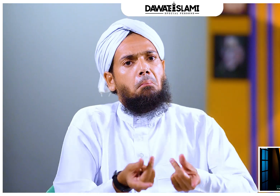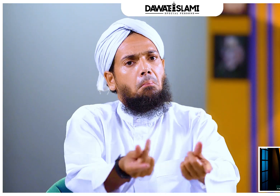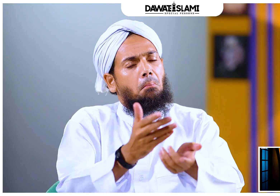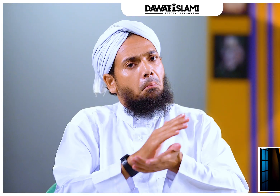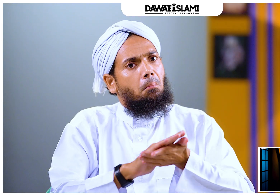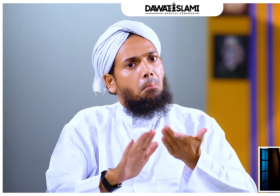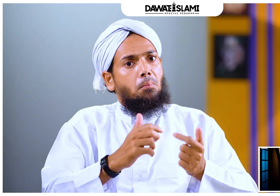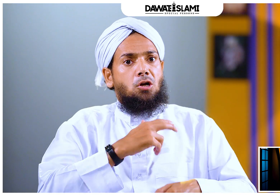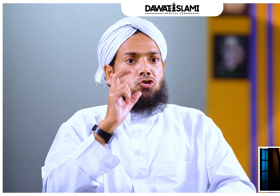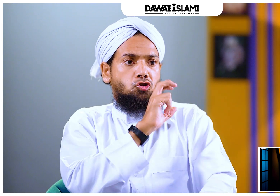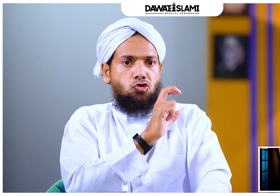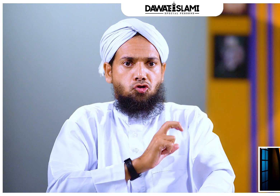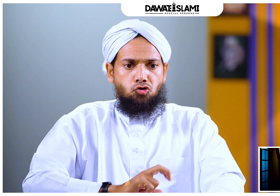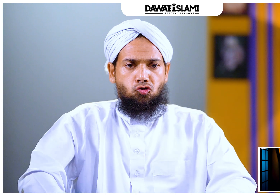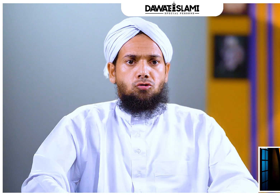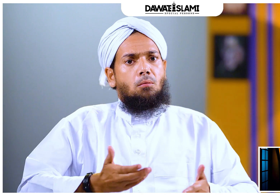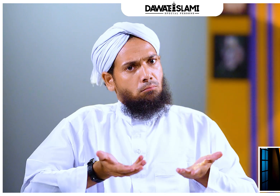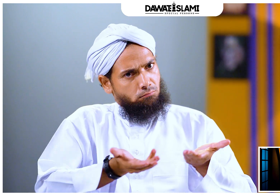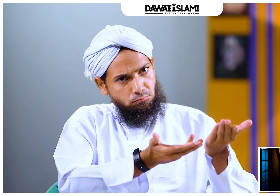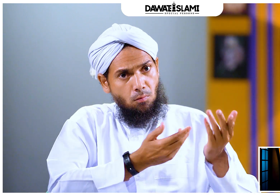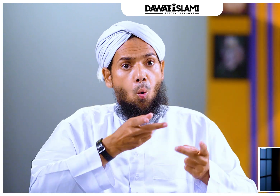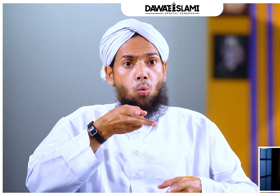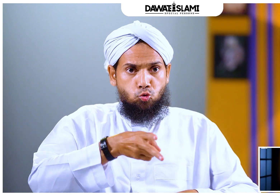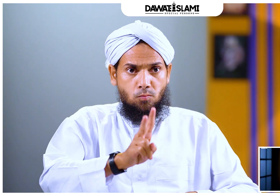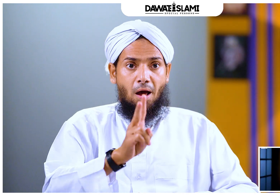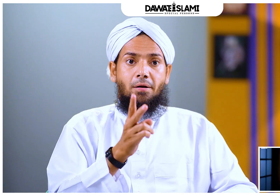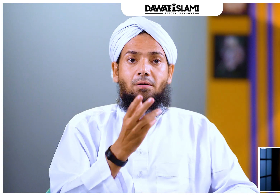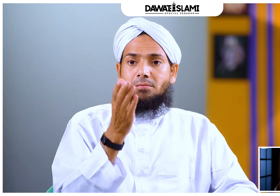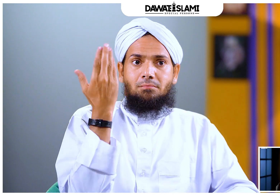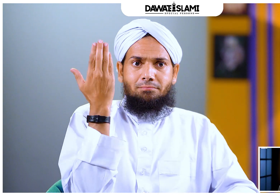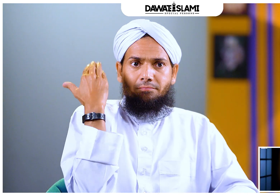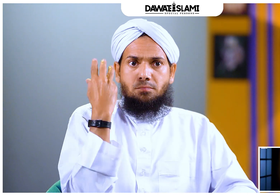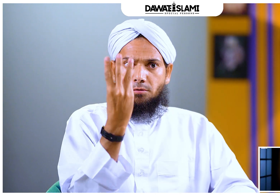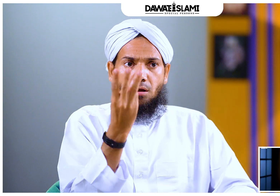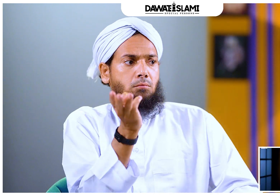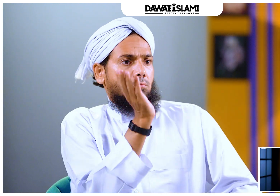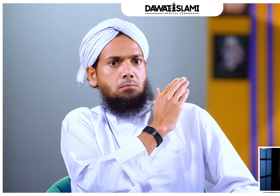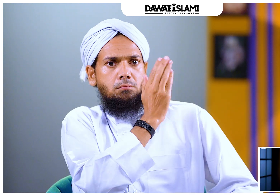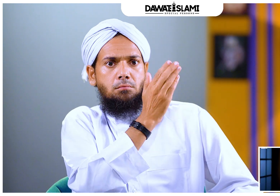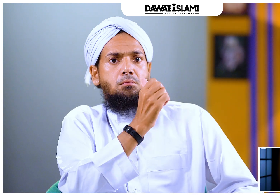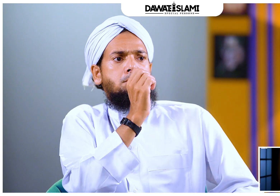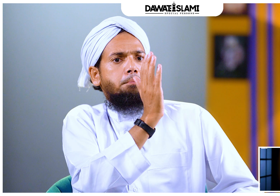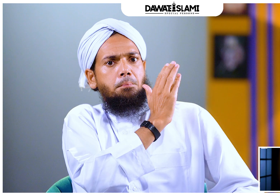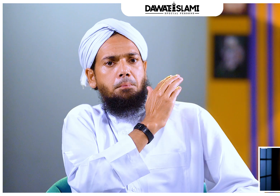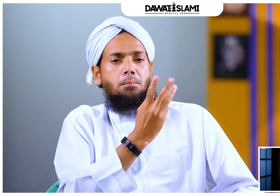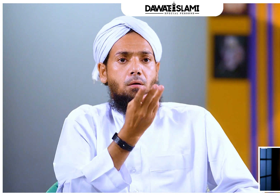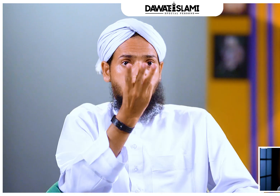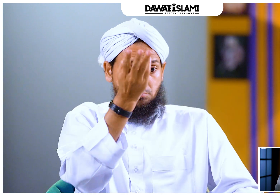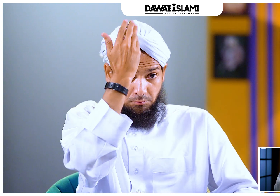اس دوران باڈی پر سابن وغیرہ بھی یوز کر سکتے ہیں پھر تین بار سیدھے گندے پر پانی بہائیں پھر تین بار الٹے گندے پر پھر